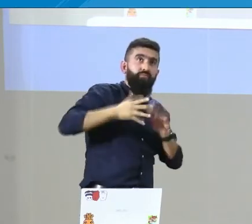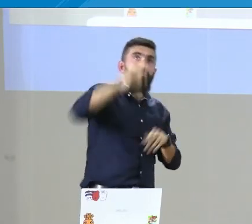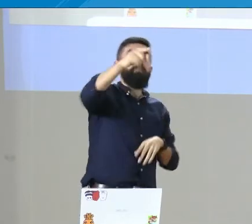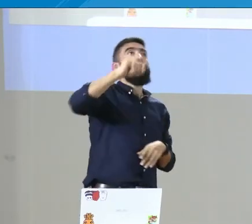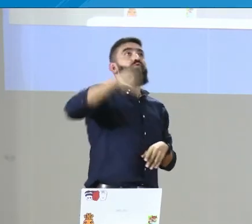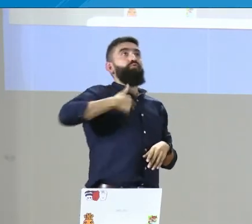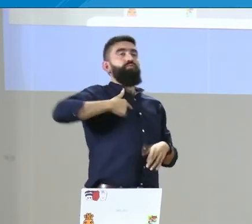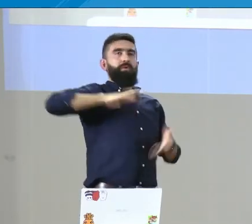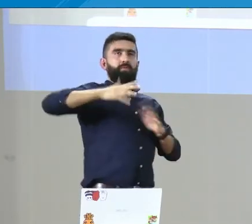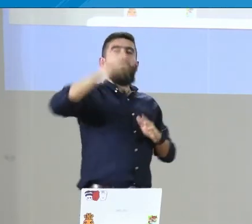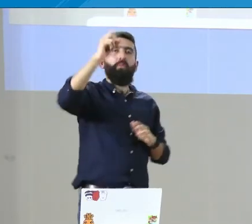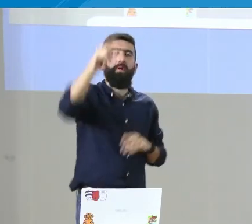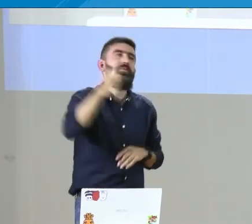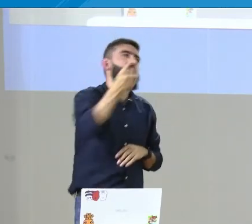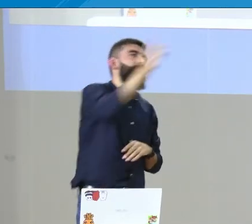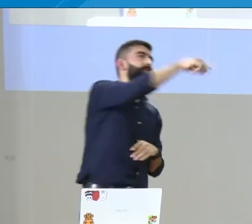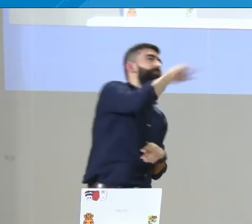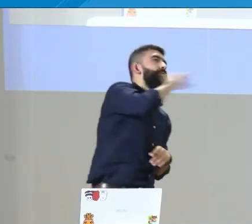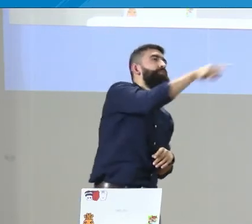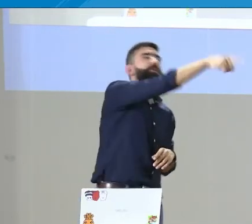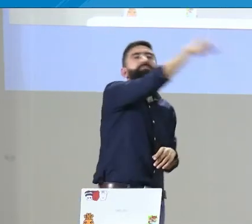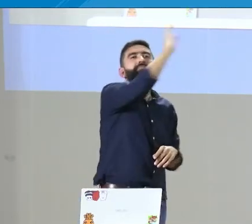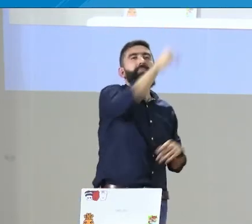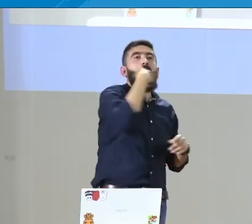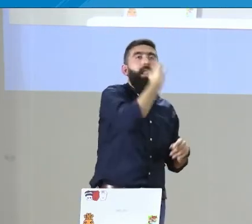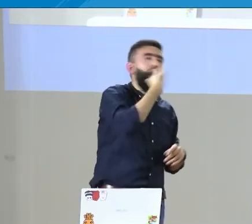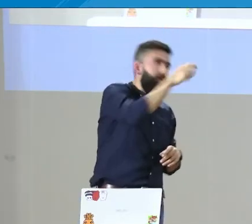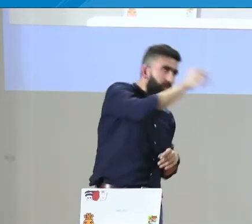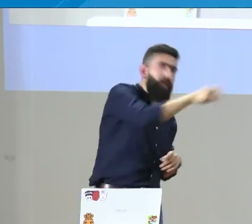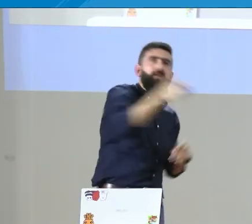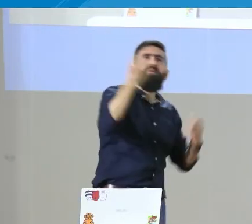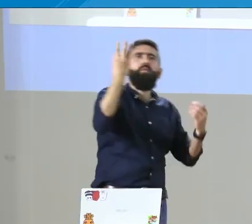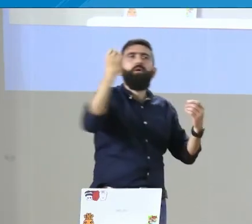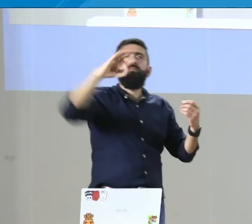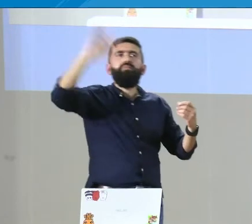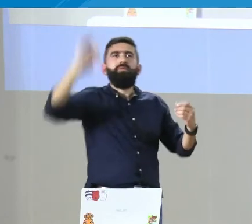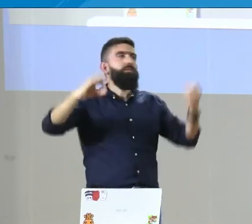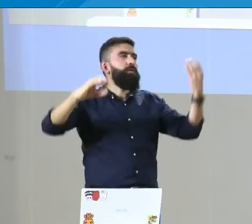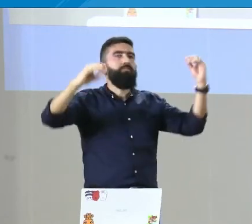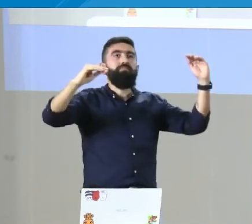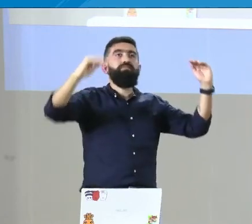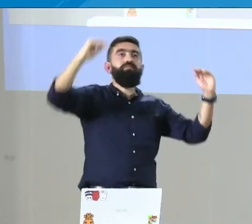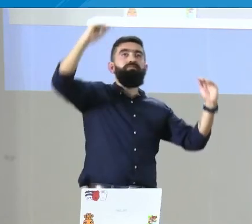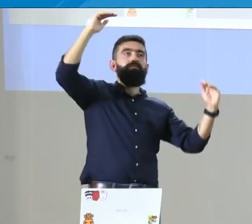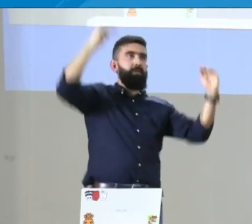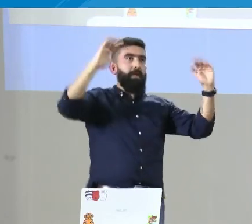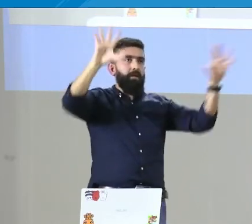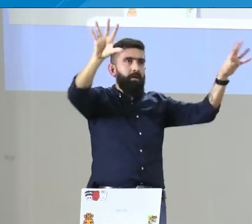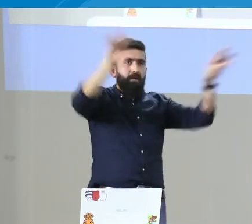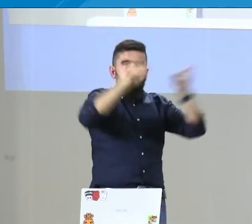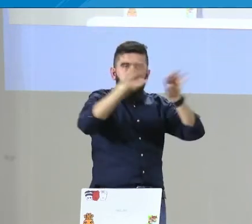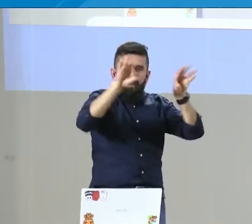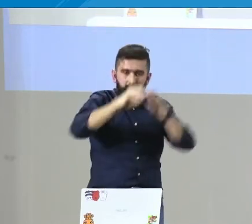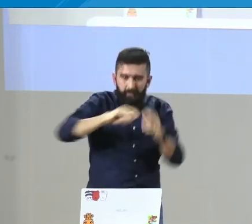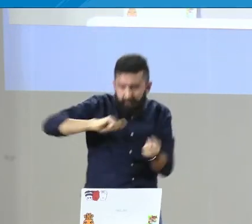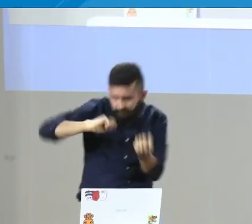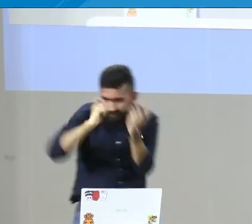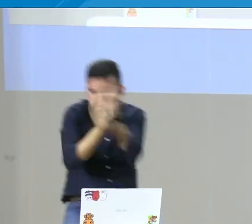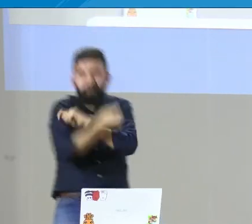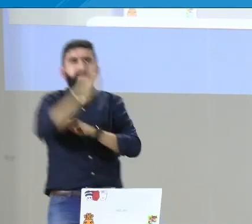es construir una realidad objetiva. Entonces, por ejemplo, yo le puedo preguntar a una persona. Entonces, ¿usted hace uso de la lengua de señas? Perfecto. ¿Usted de la